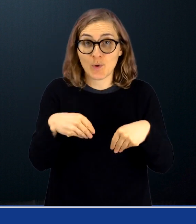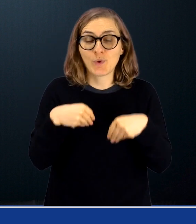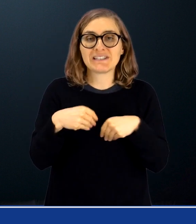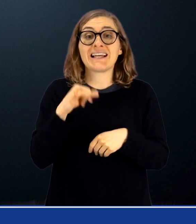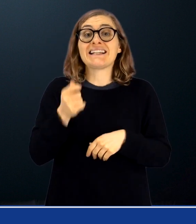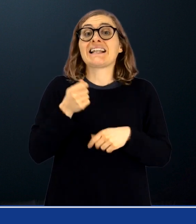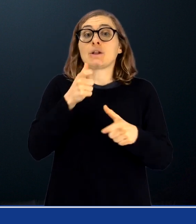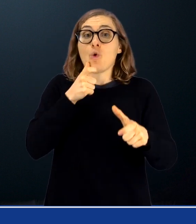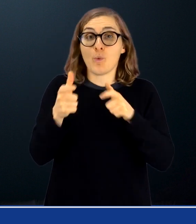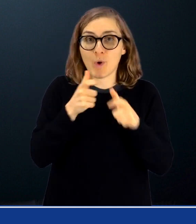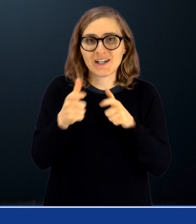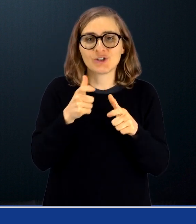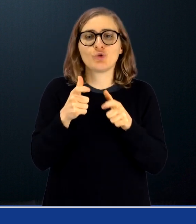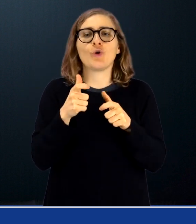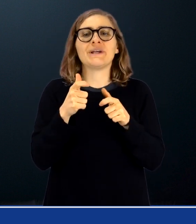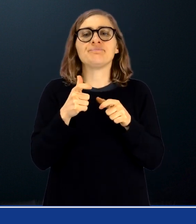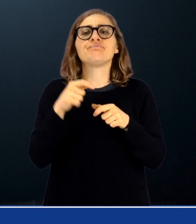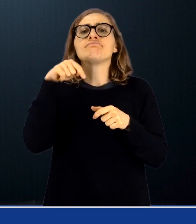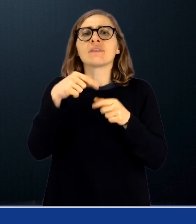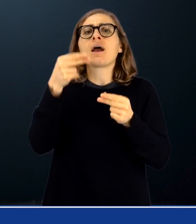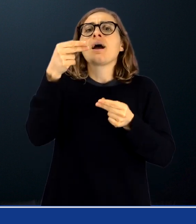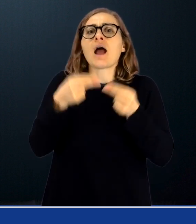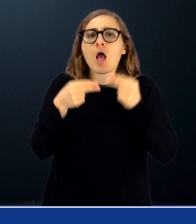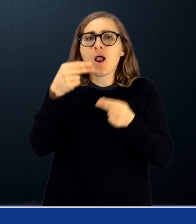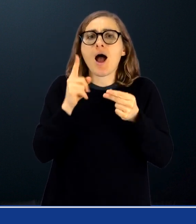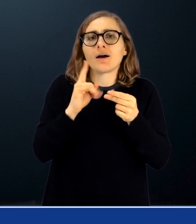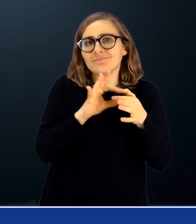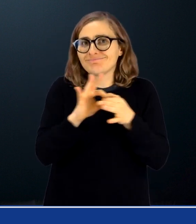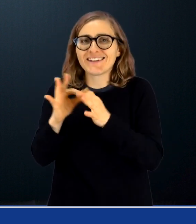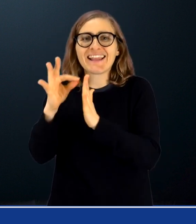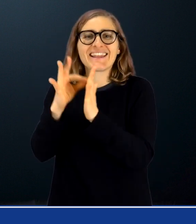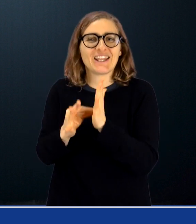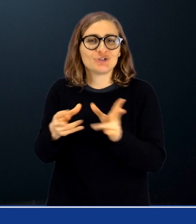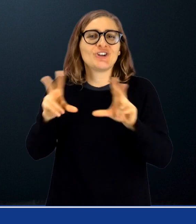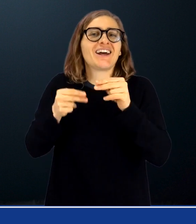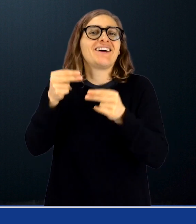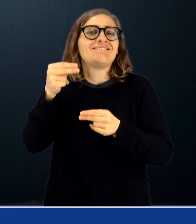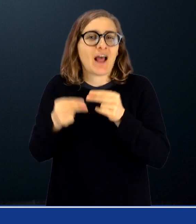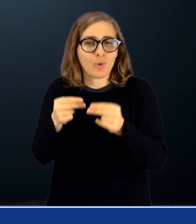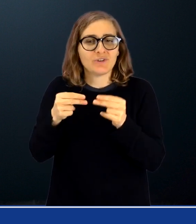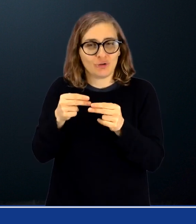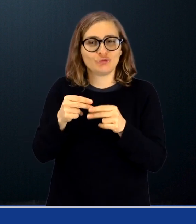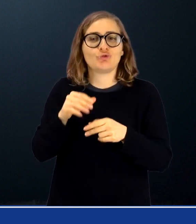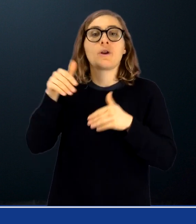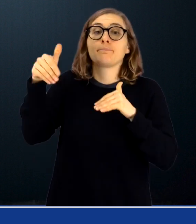indennità di frequenza ed indennità di comunicazione, calcolati sulla base di tale indice di rivalutazione